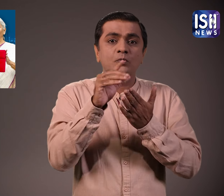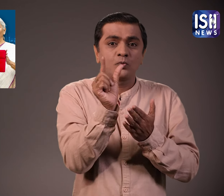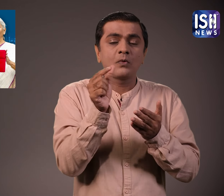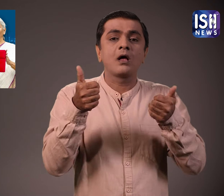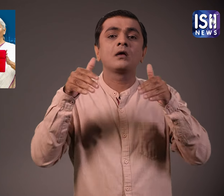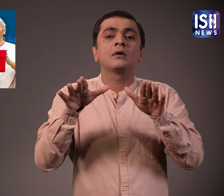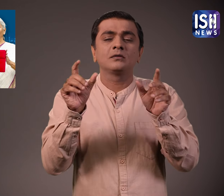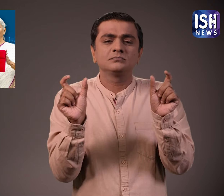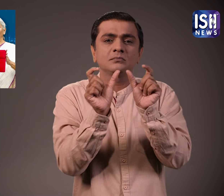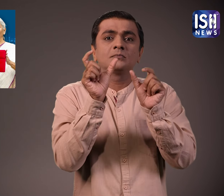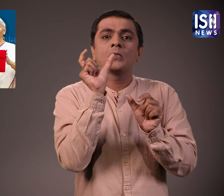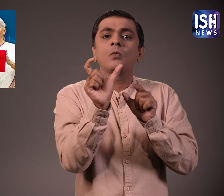एक आईडी अवांतित की जाएगी